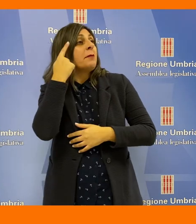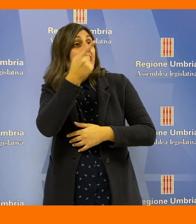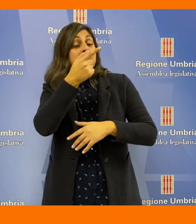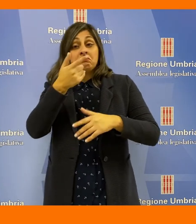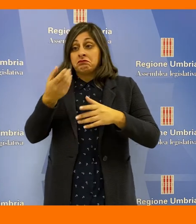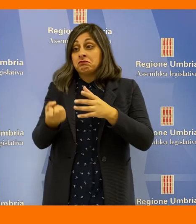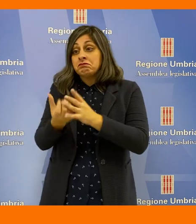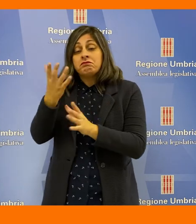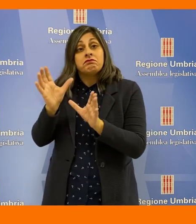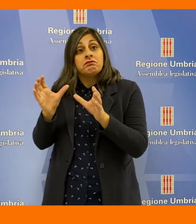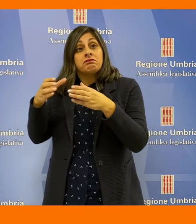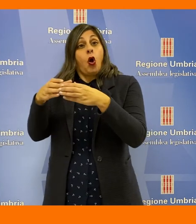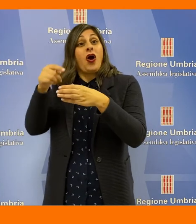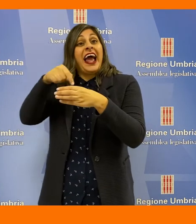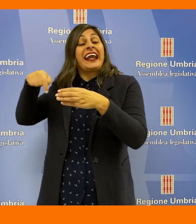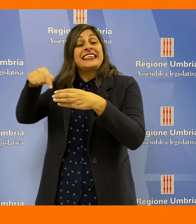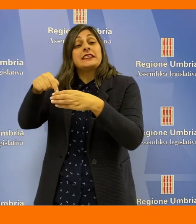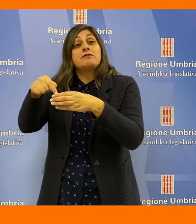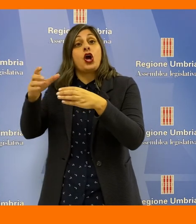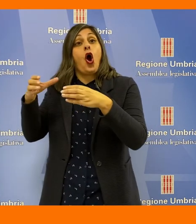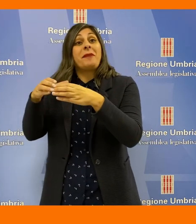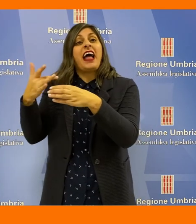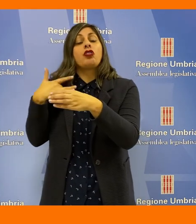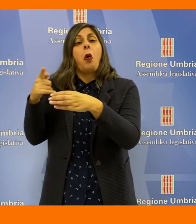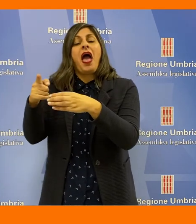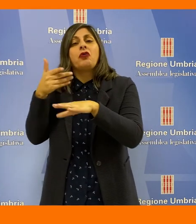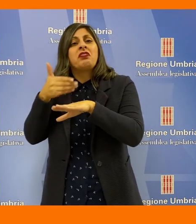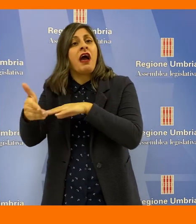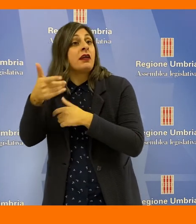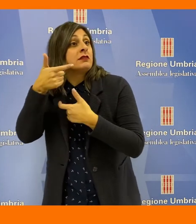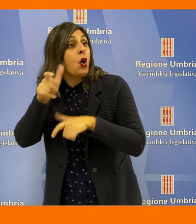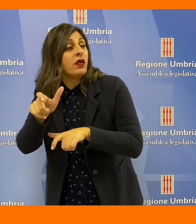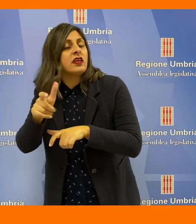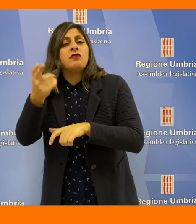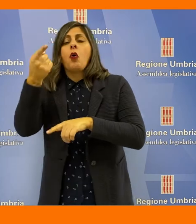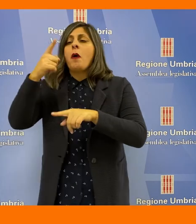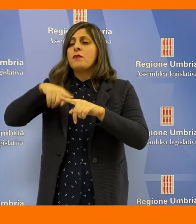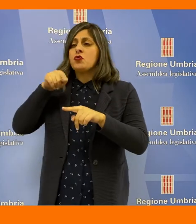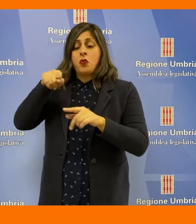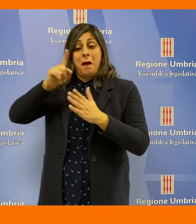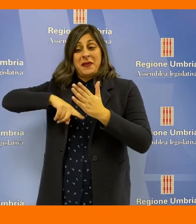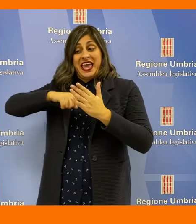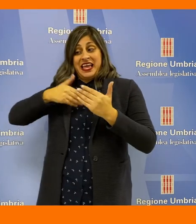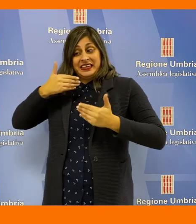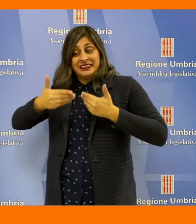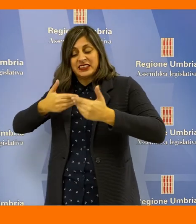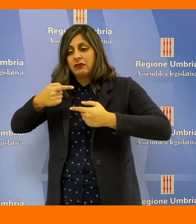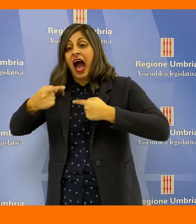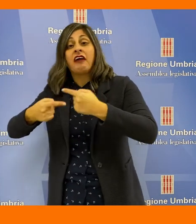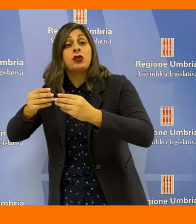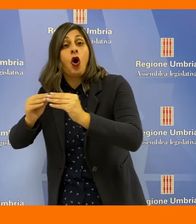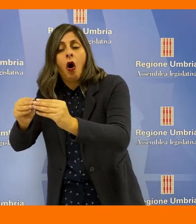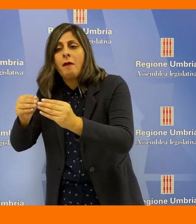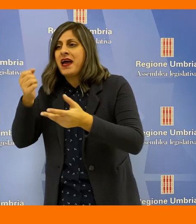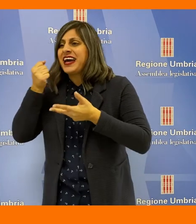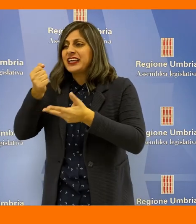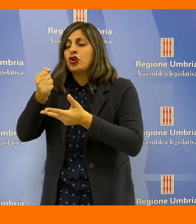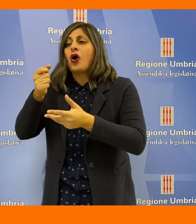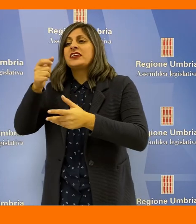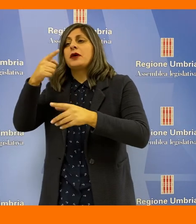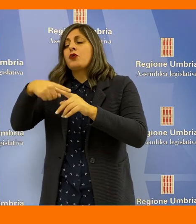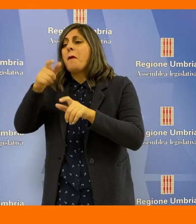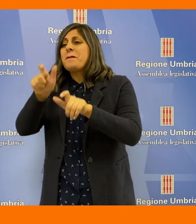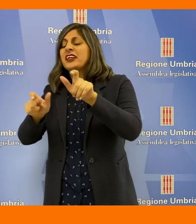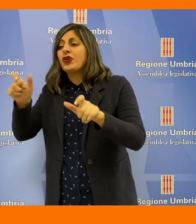le ragioni che hanno portato al ritardo nella costituzione degli organismi del Comitato Etico e come sono proseguite in questi mesi,